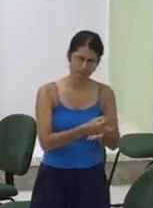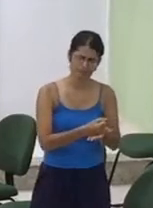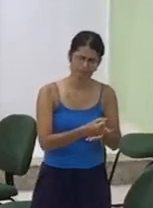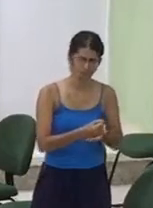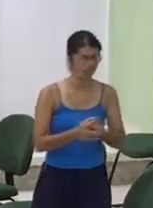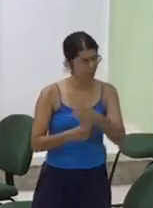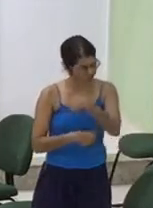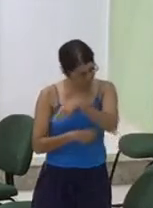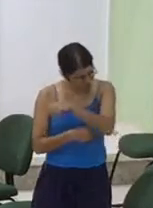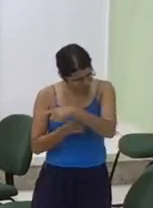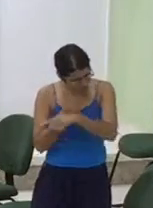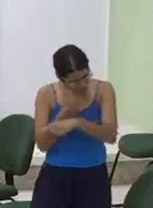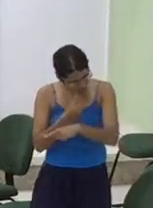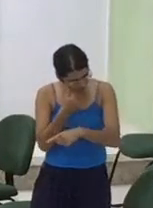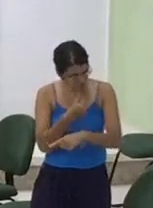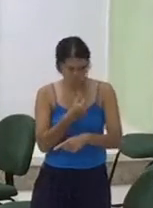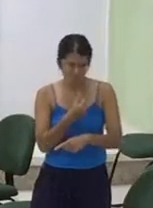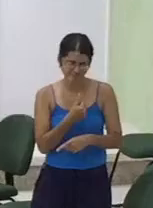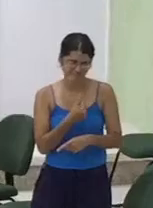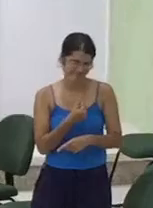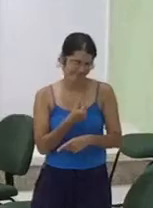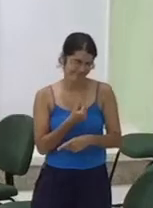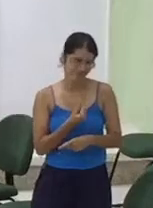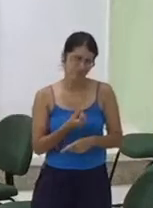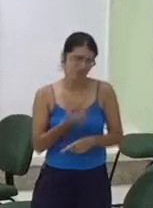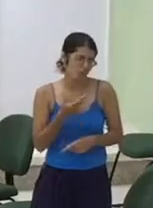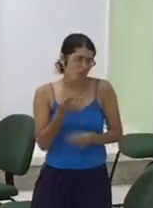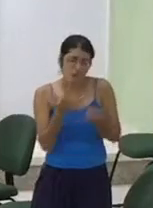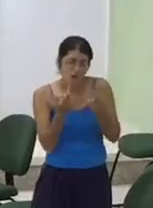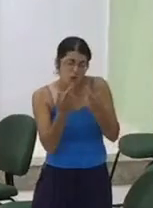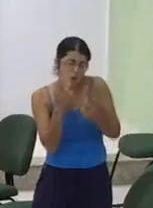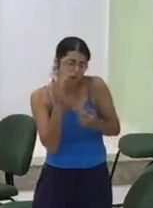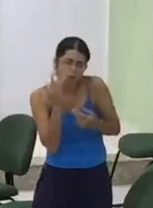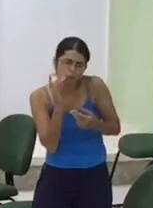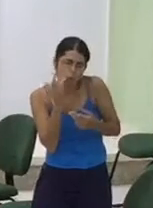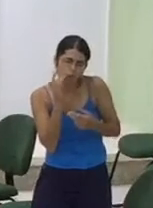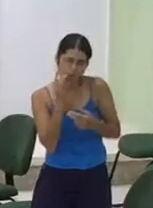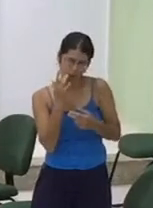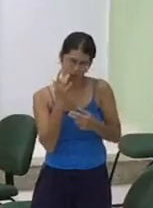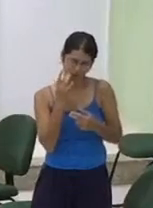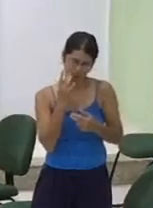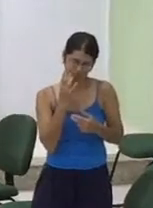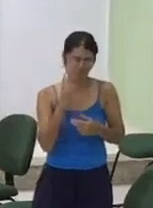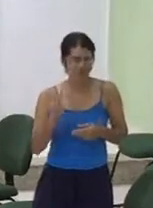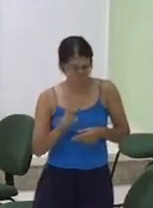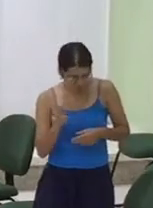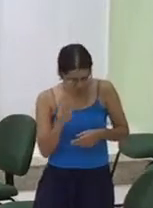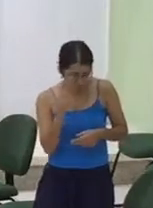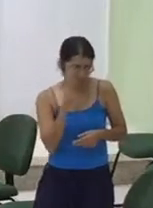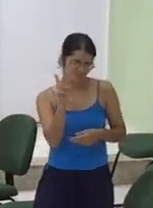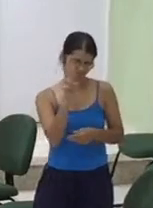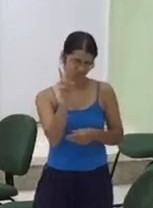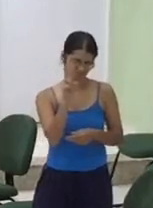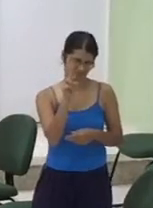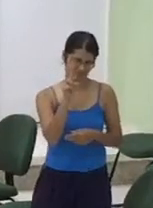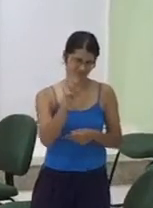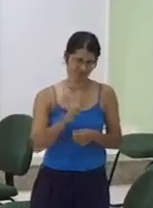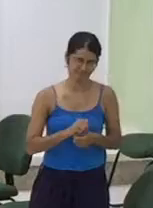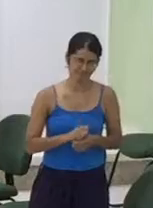são realmente Joias preciosas Na vida Deles E não somente Elas Mas também Aquelas